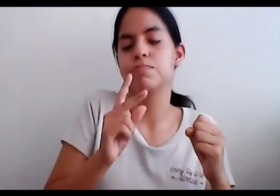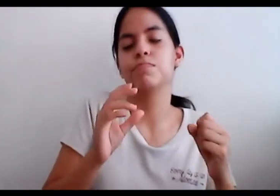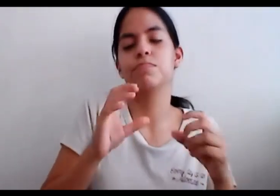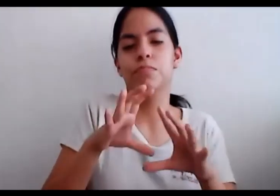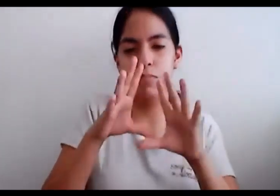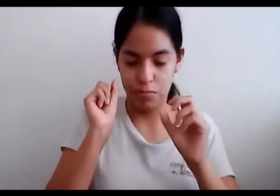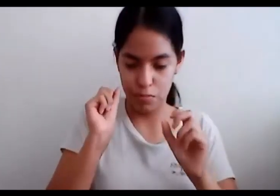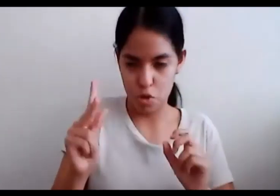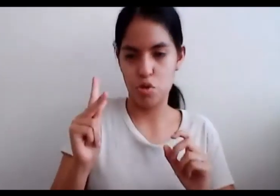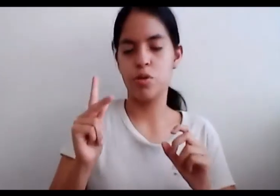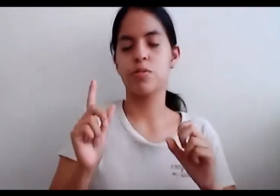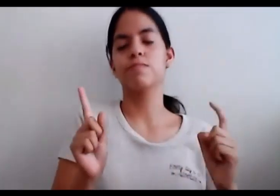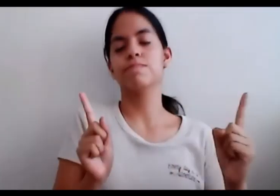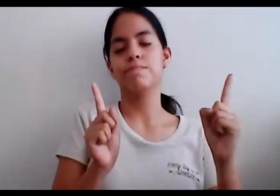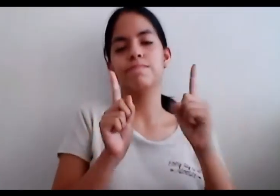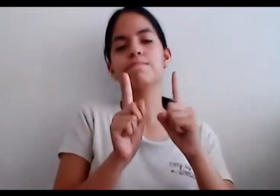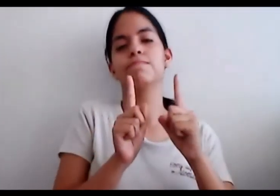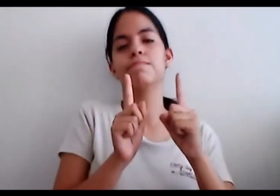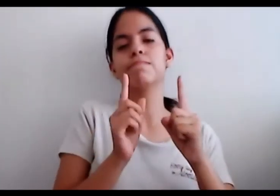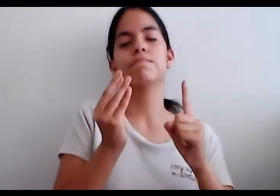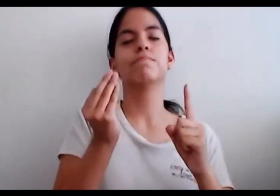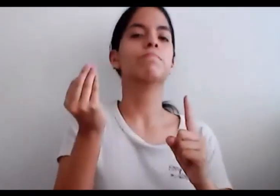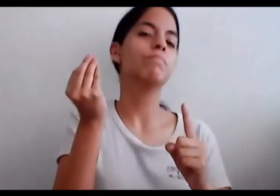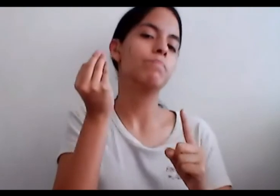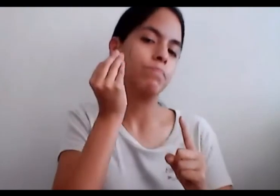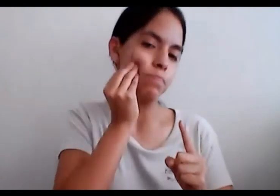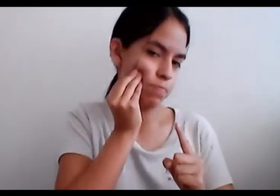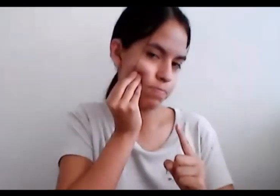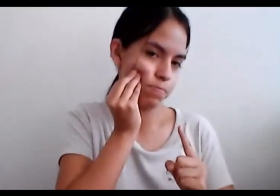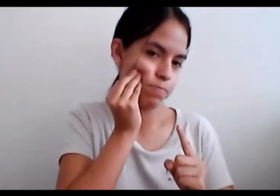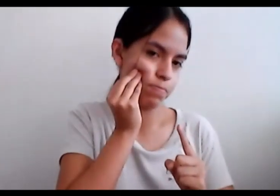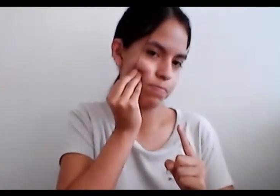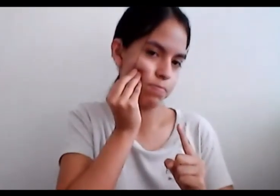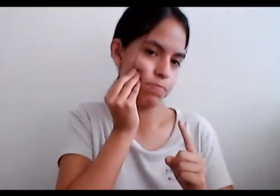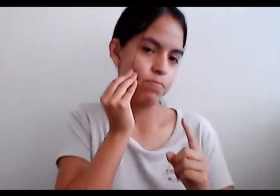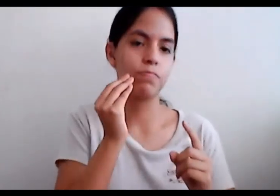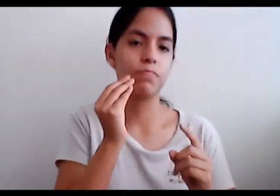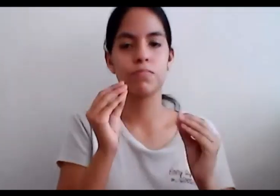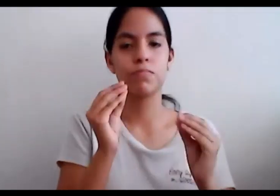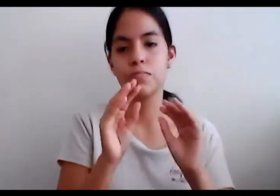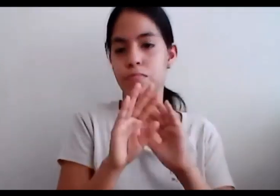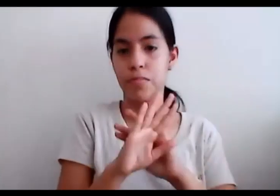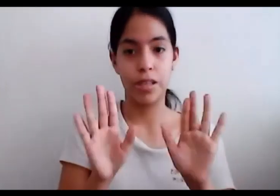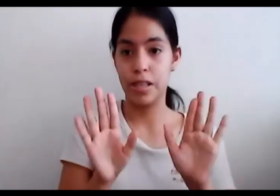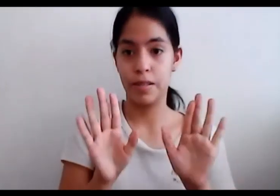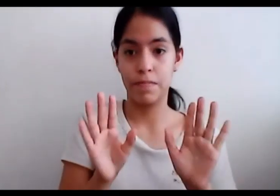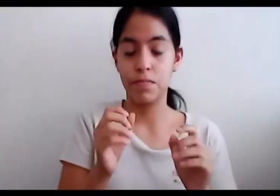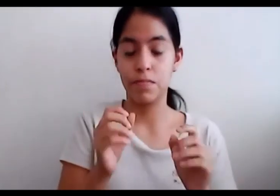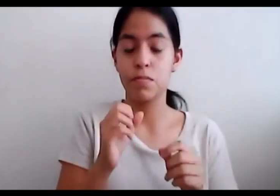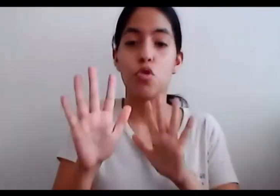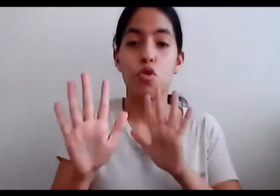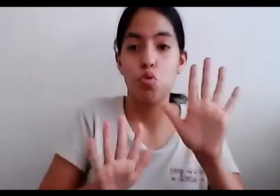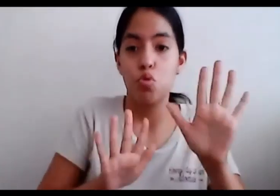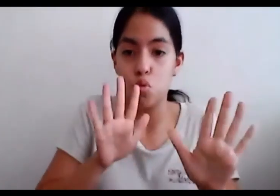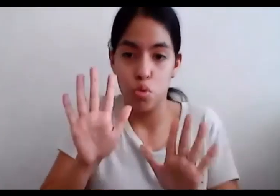persona Puede Besarte Si Eso es muy Importante Cuídense Mucho